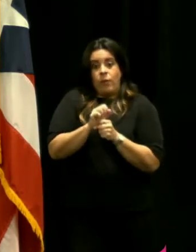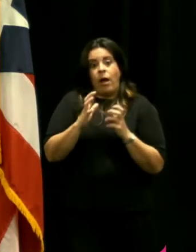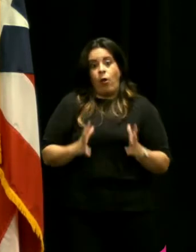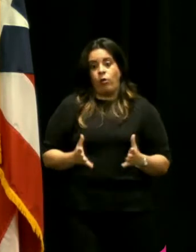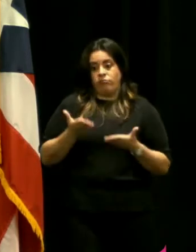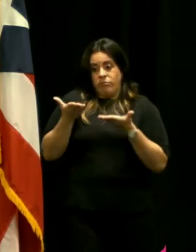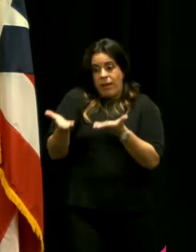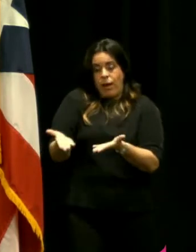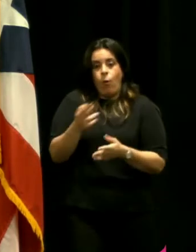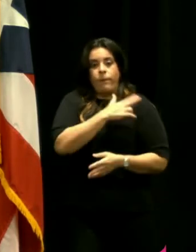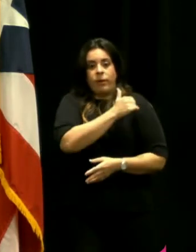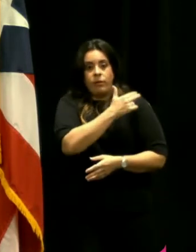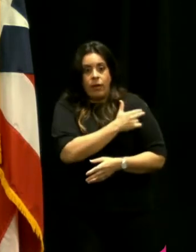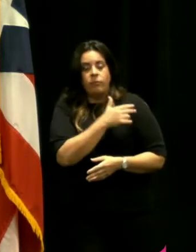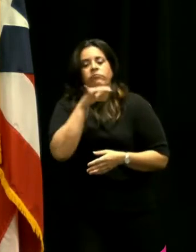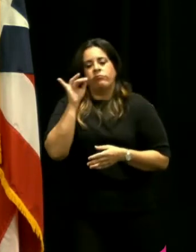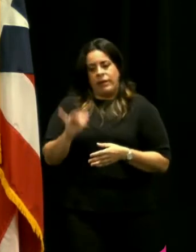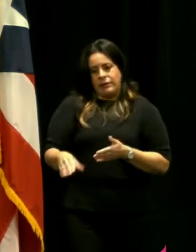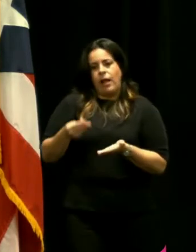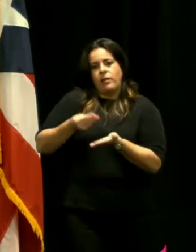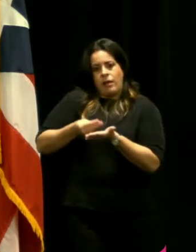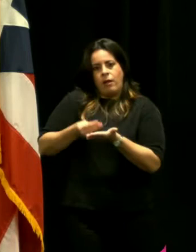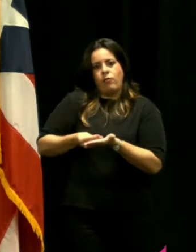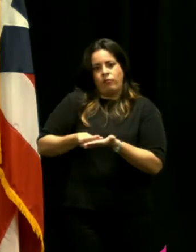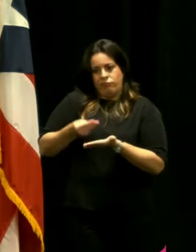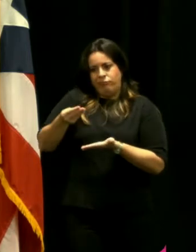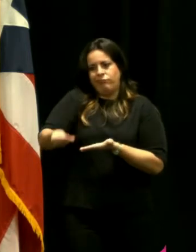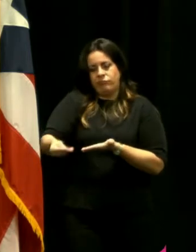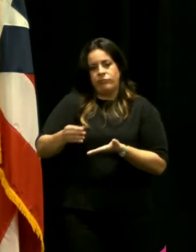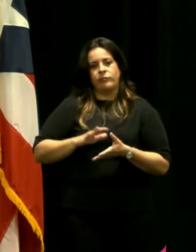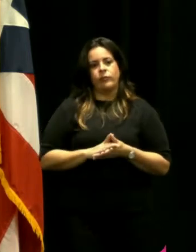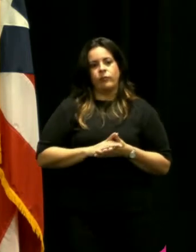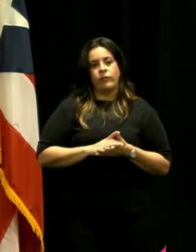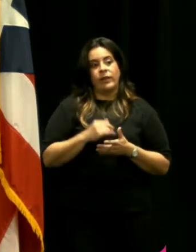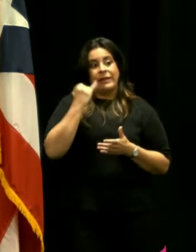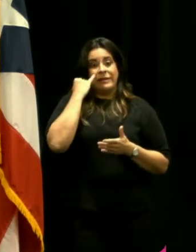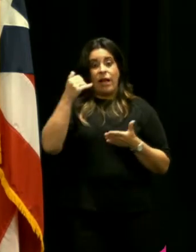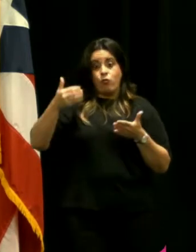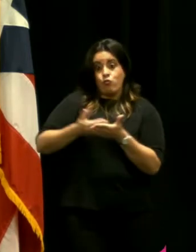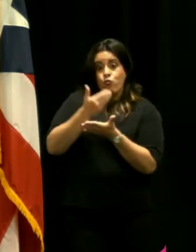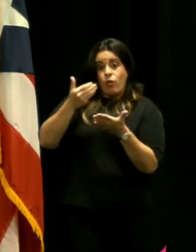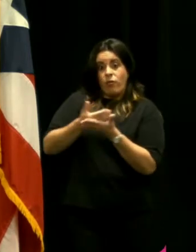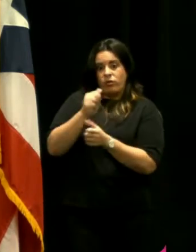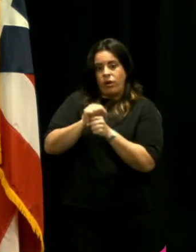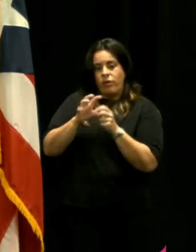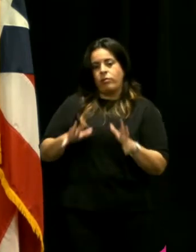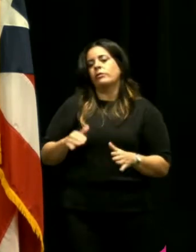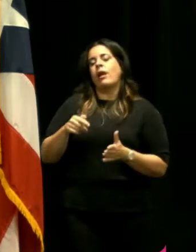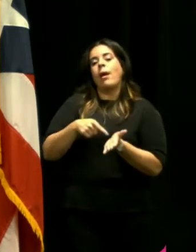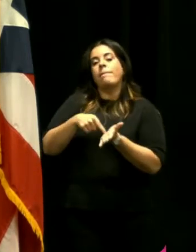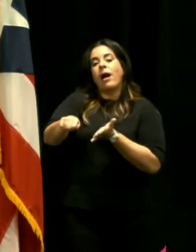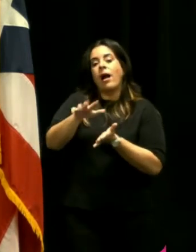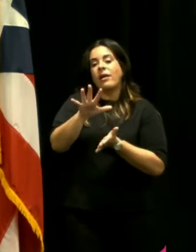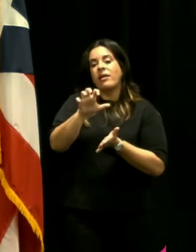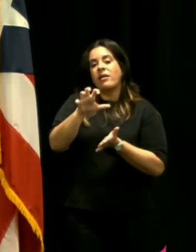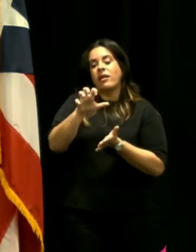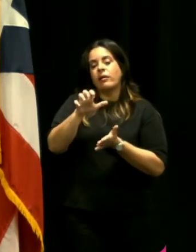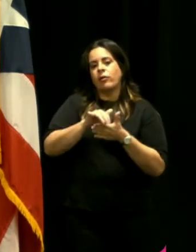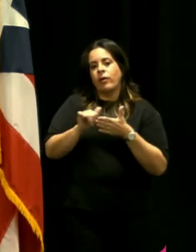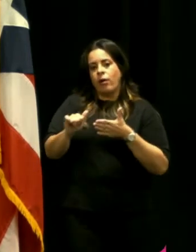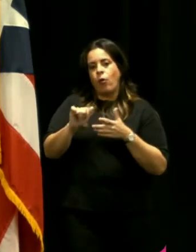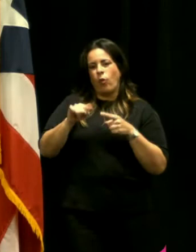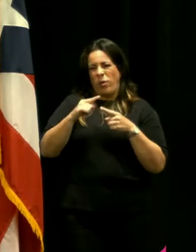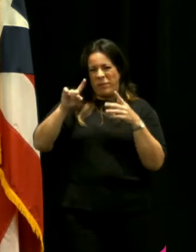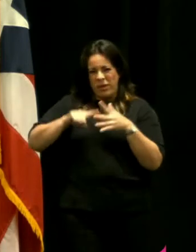en el hospital pues esa es la cantidad si es de nuevo reclutamiento se le paga 500 dólares al comenzar a